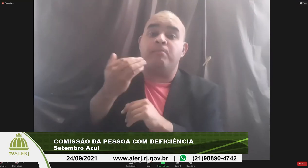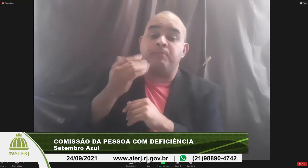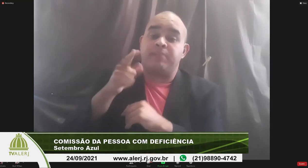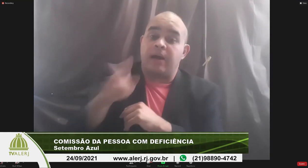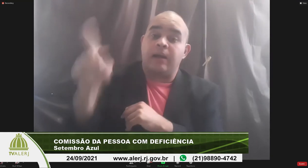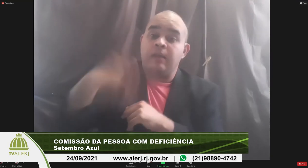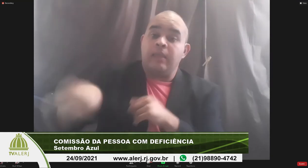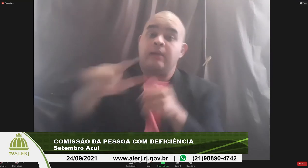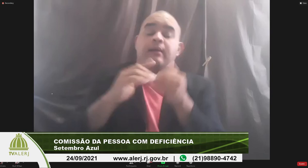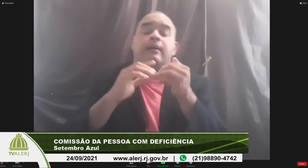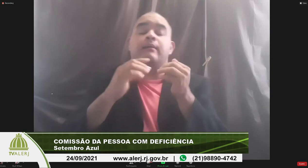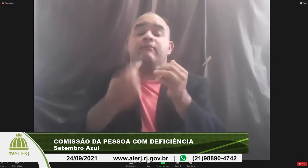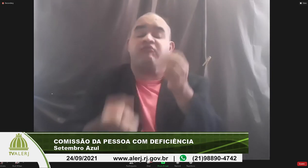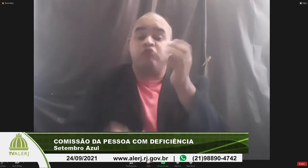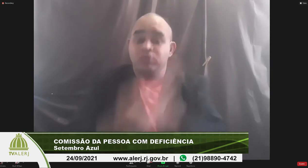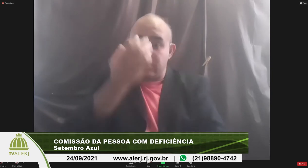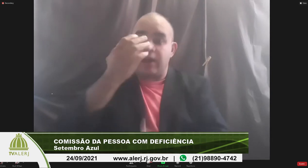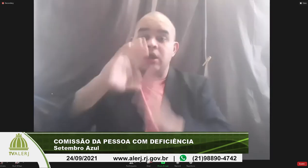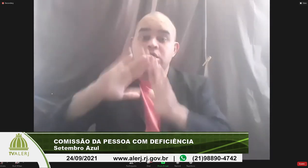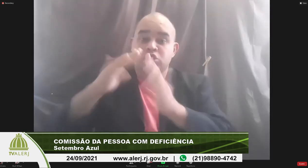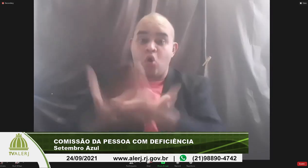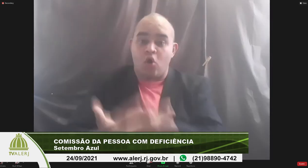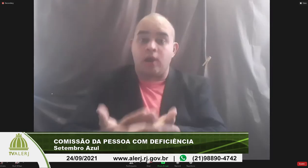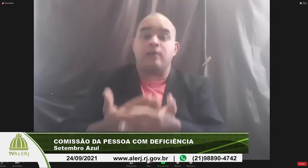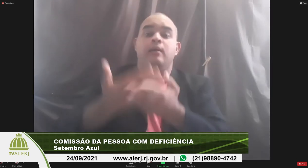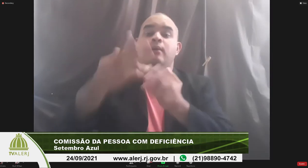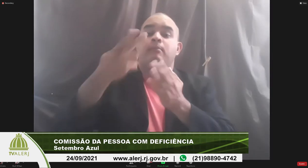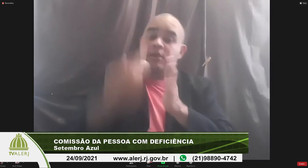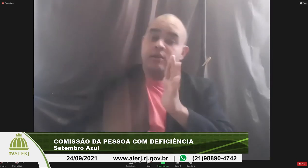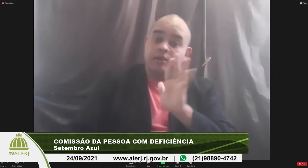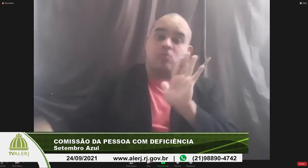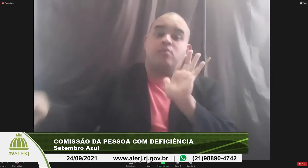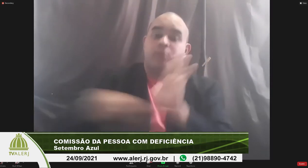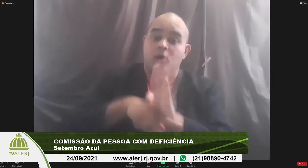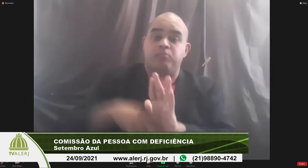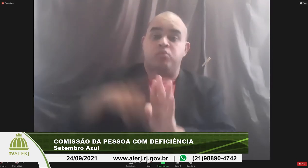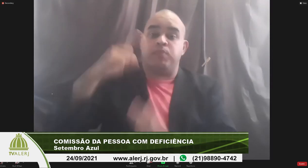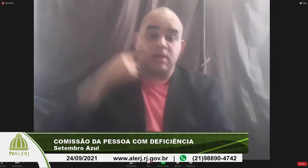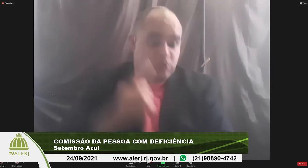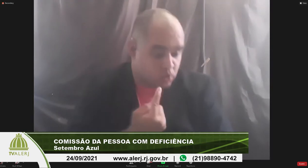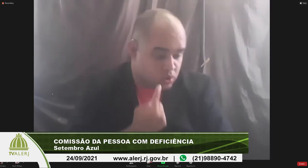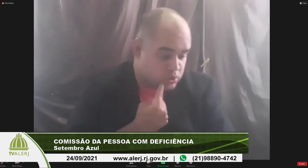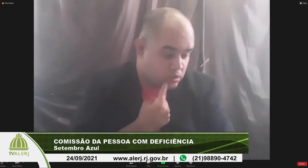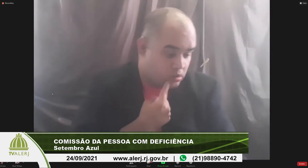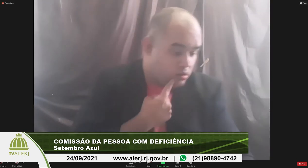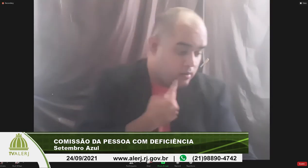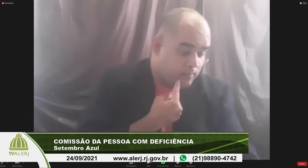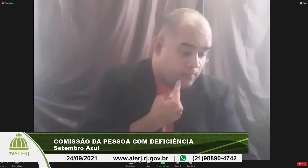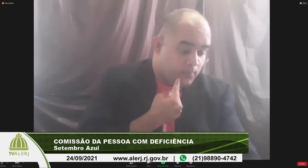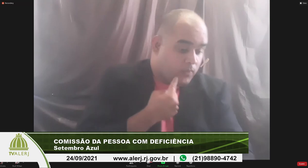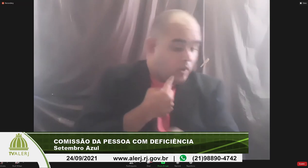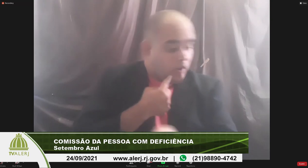para fundar escola bilingue próprio para surdo